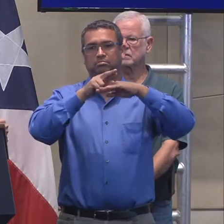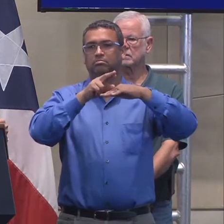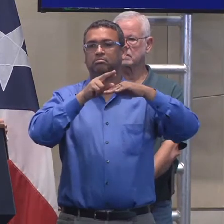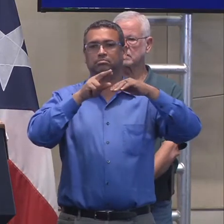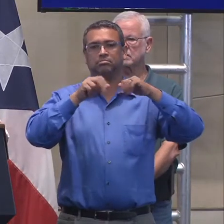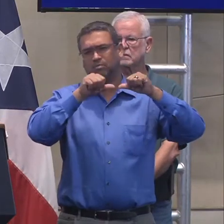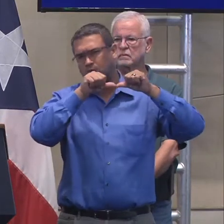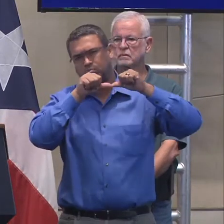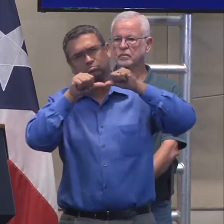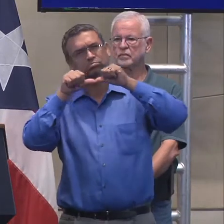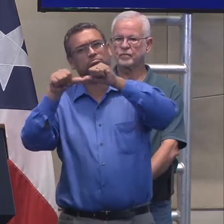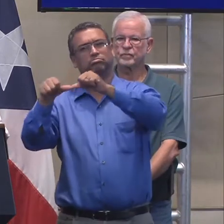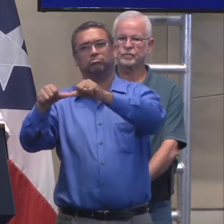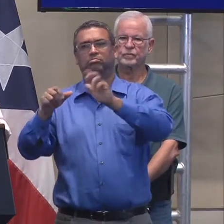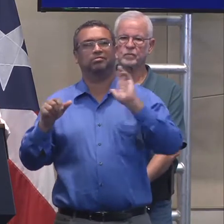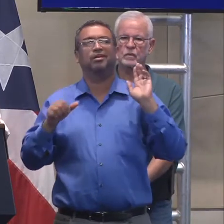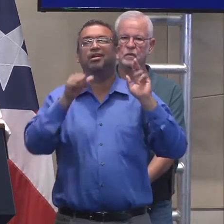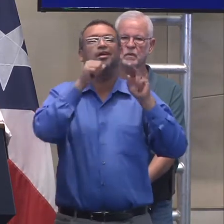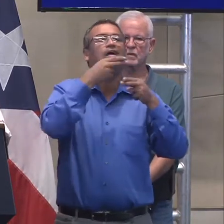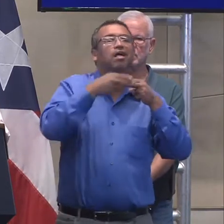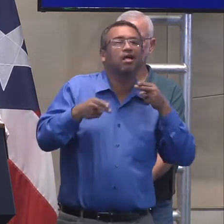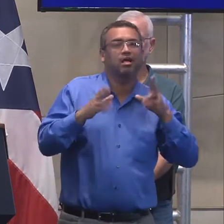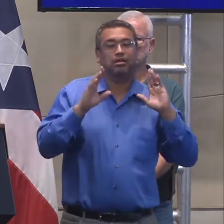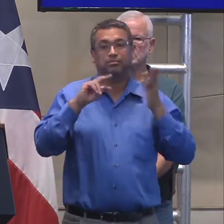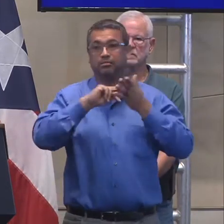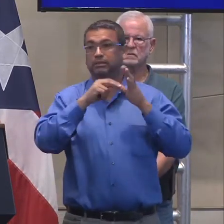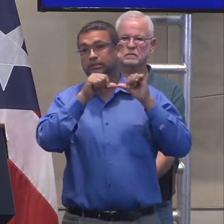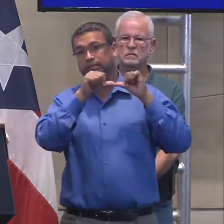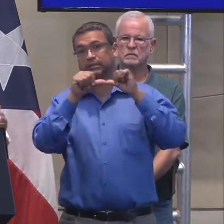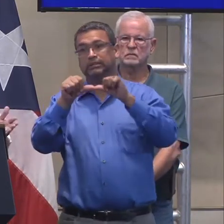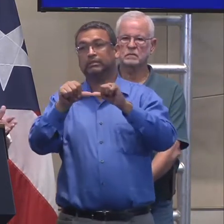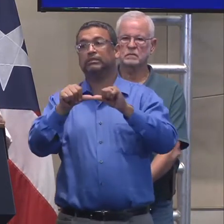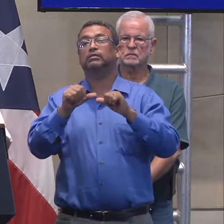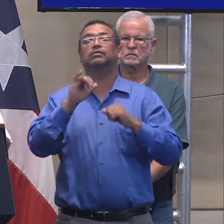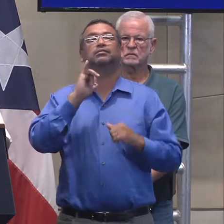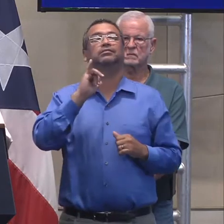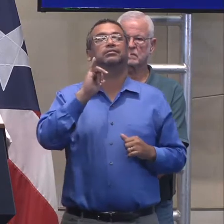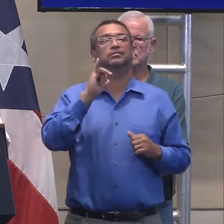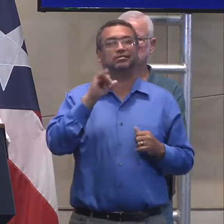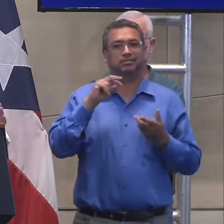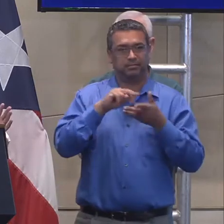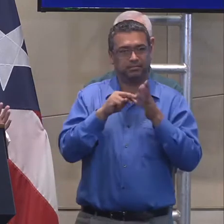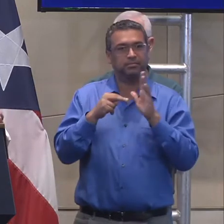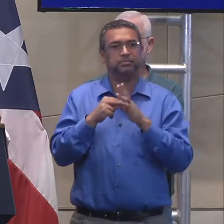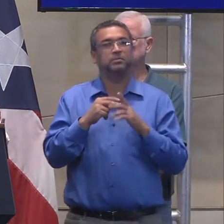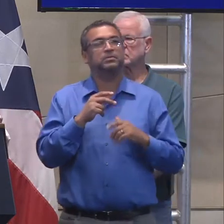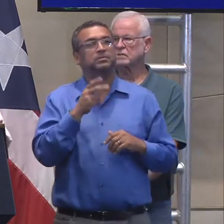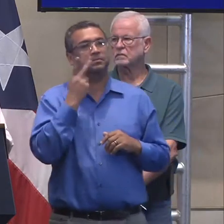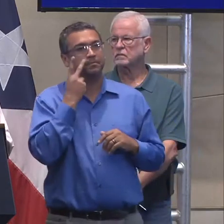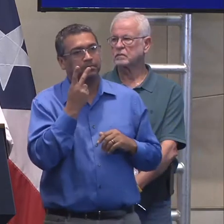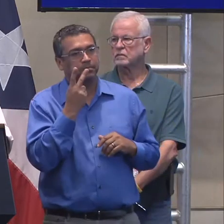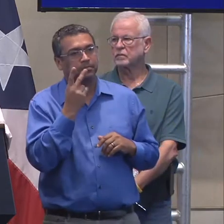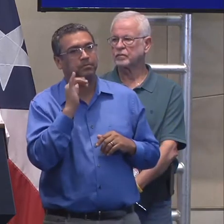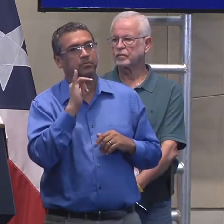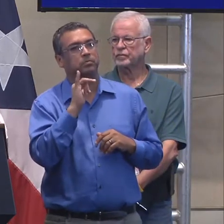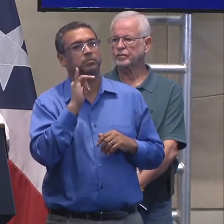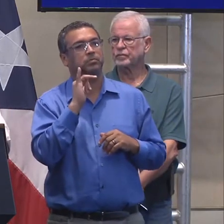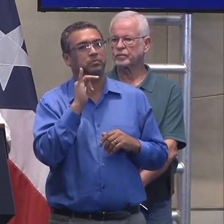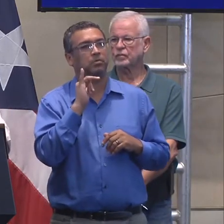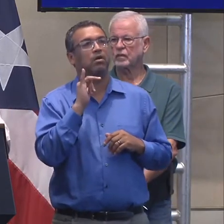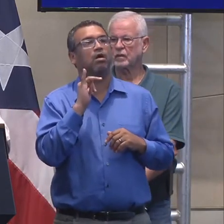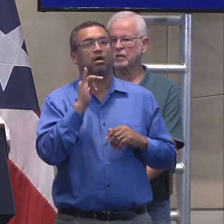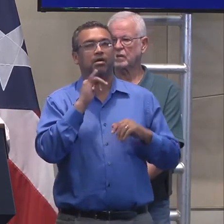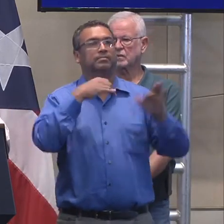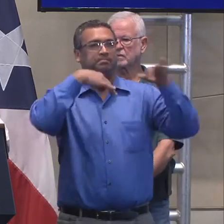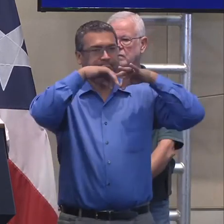plazo, ¿verdad? Y eso es bien importante porque, entonces, me daba entrada a hacerle los pedidos particulares. Le establecí